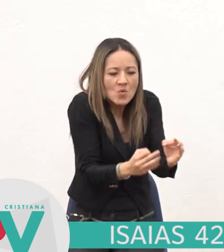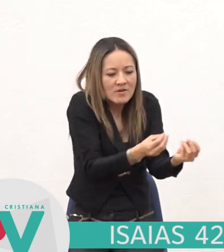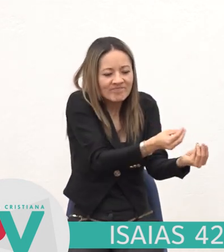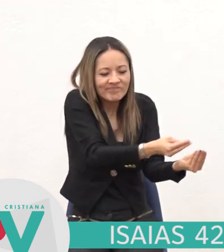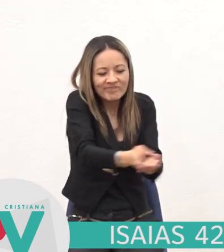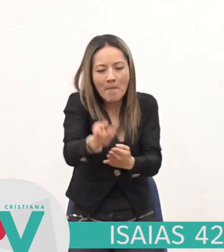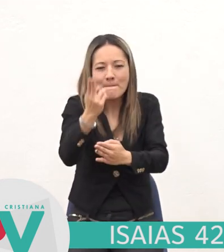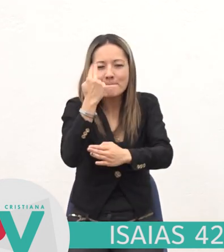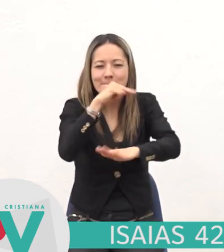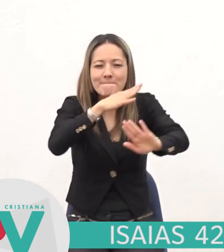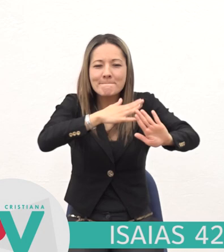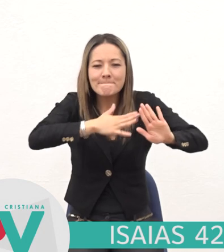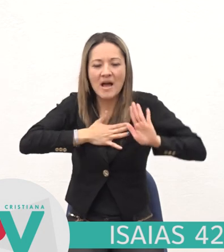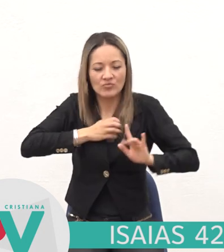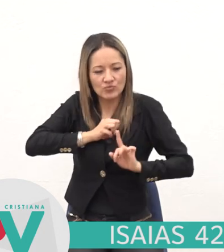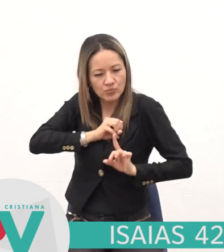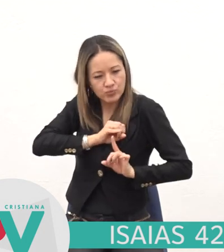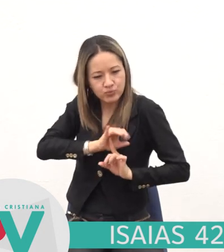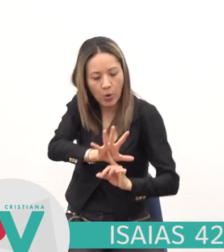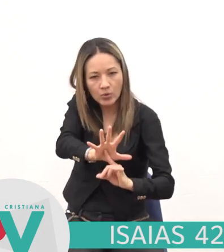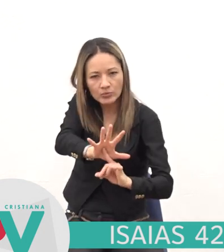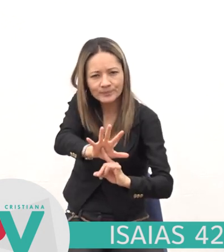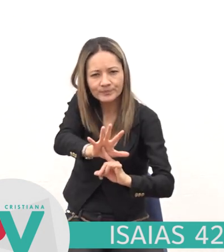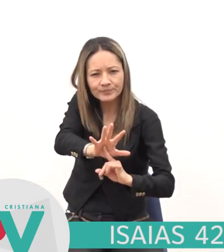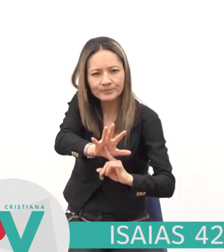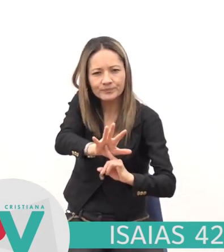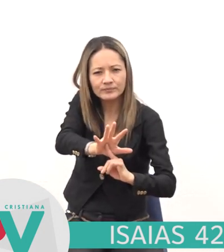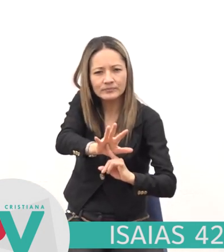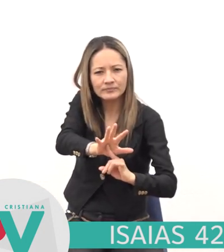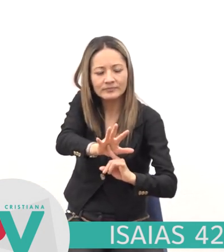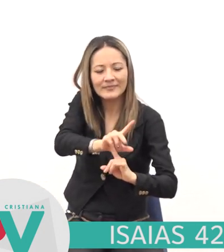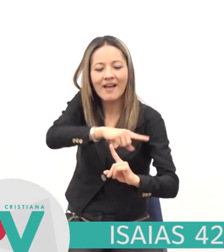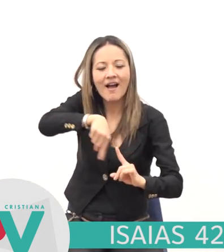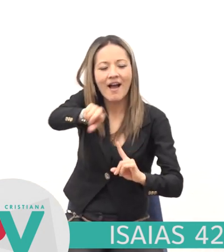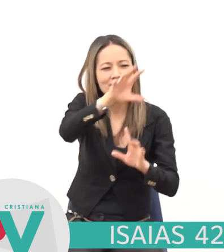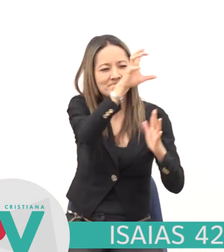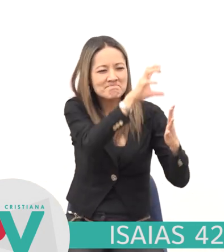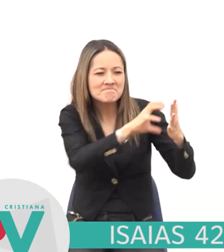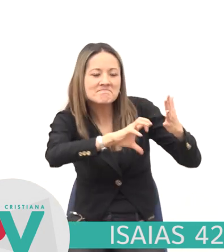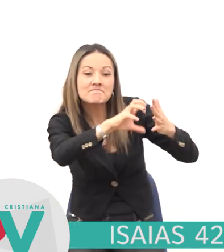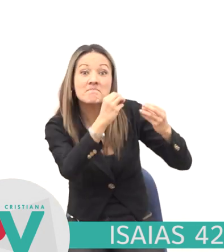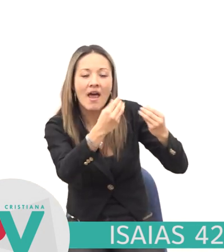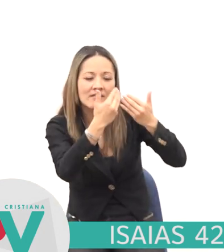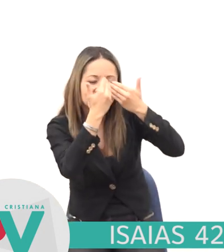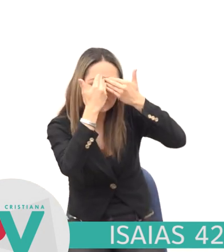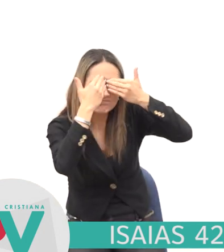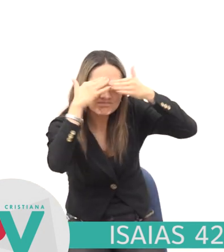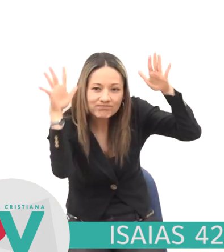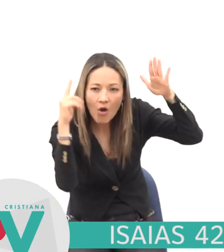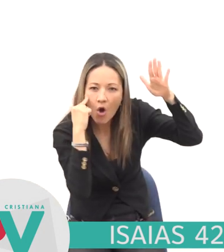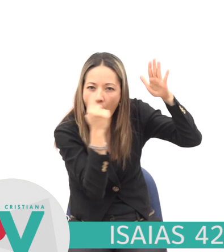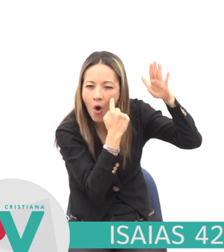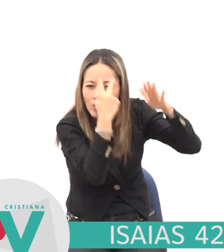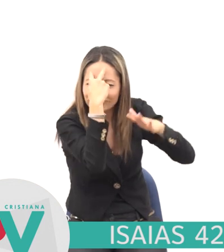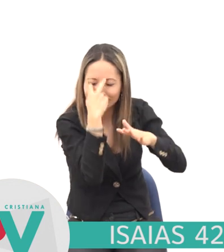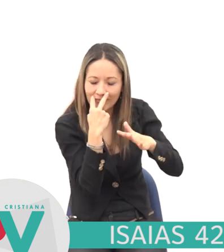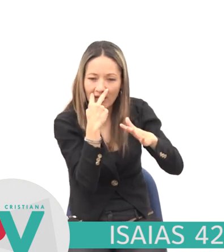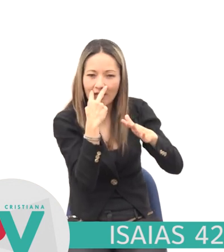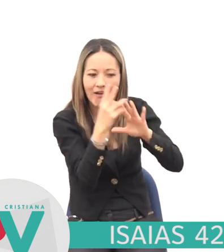Por luz Por parte del pueblo Por luz de las naciones Para que abras Los ojos de los ciegos Para que saquen De la cárcel A los